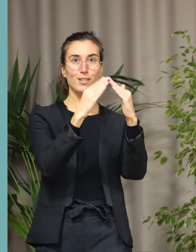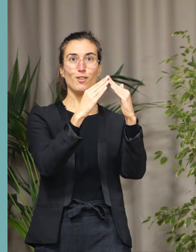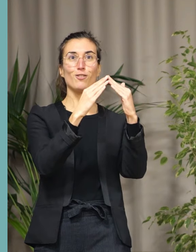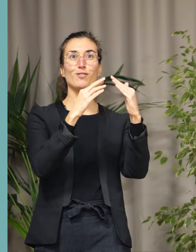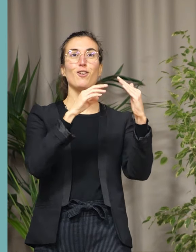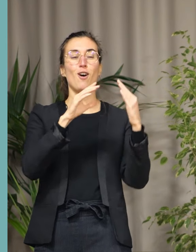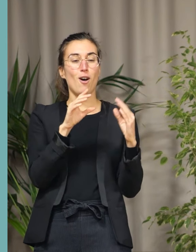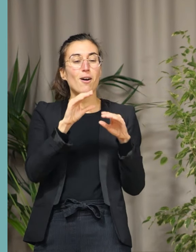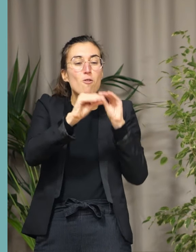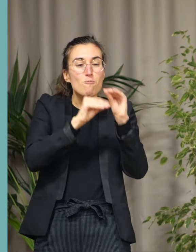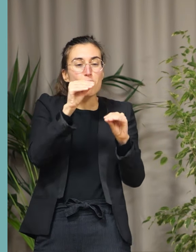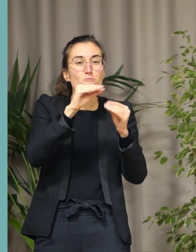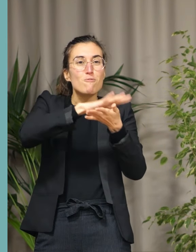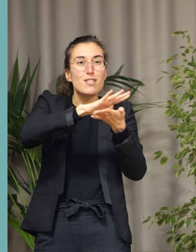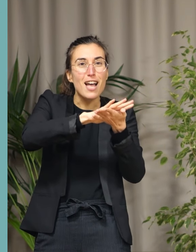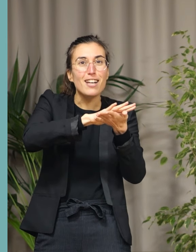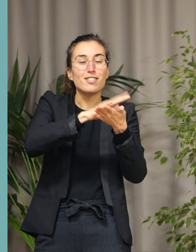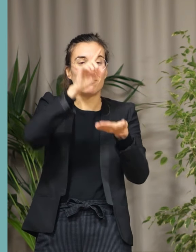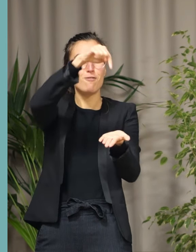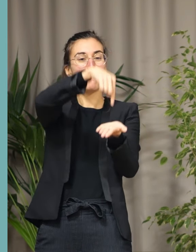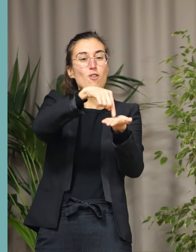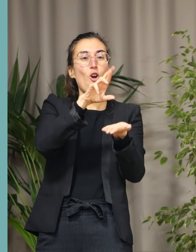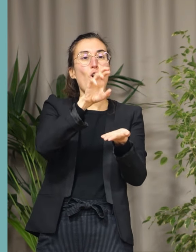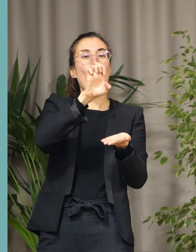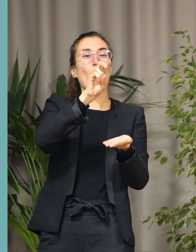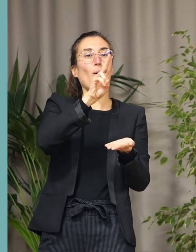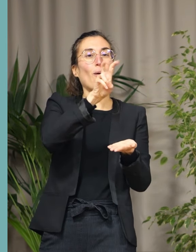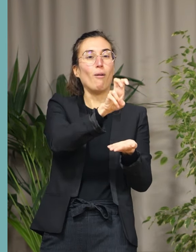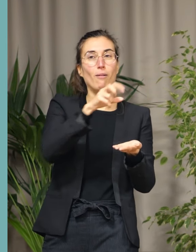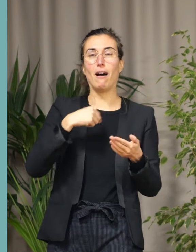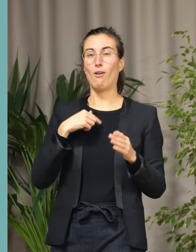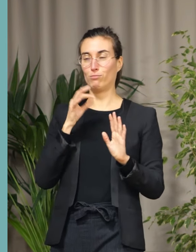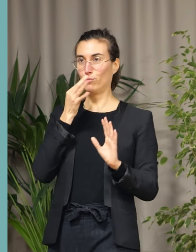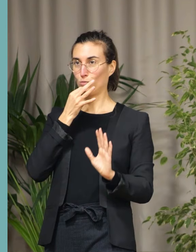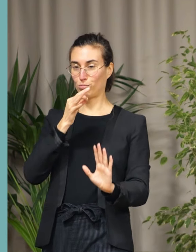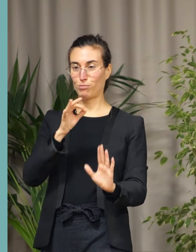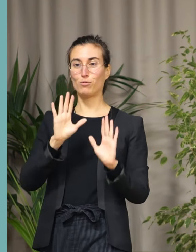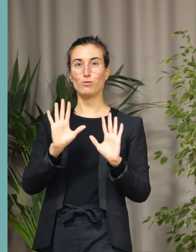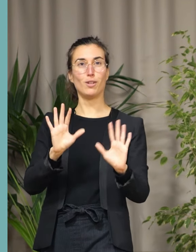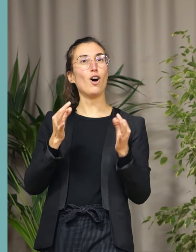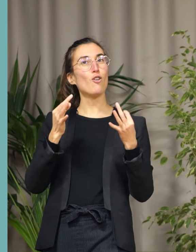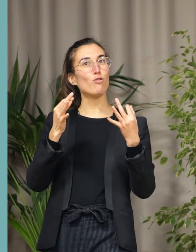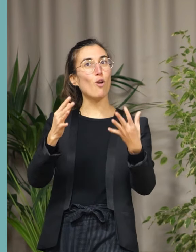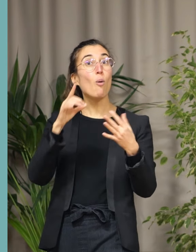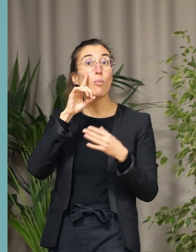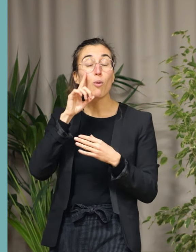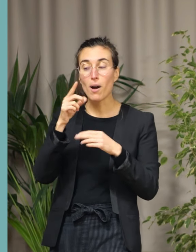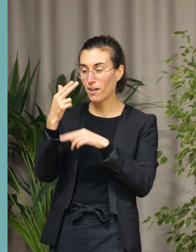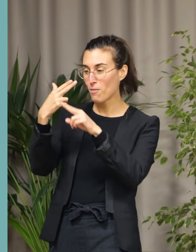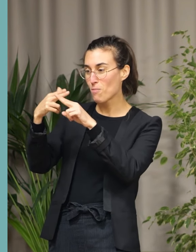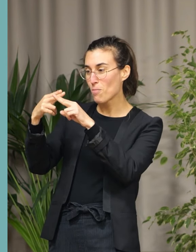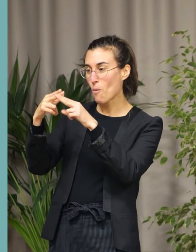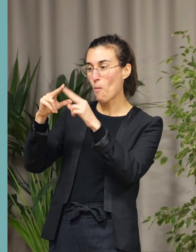Là, je vais aller beaucoup moins vite parce que je viens d'apprendre quelque chose. Il faut que les noms de propre soient éplés lettre par lettre.